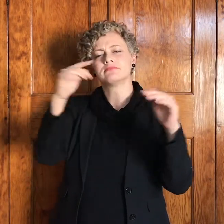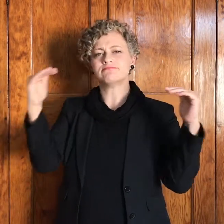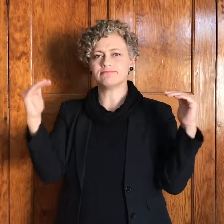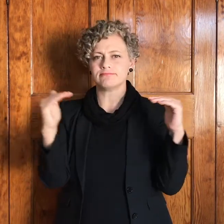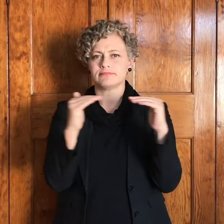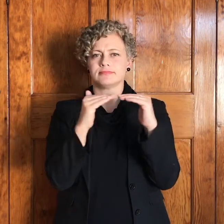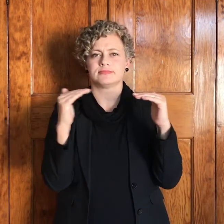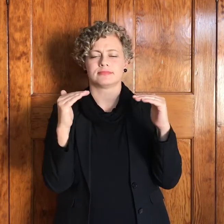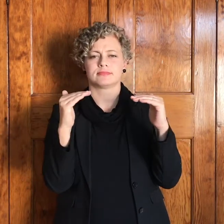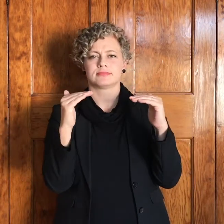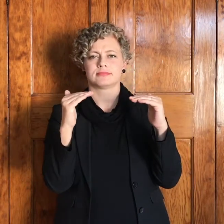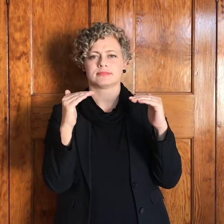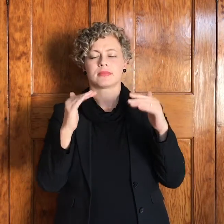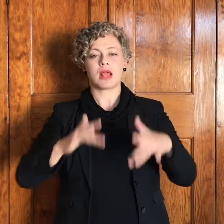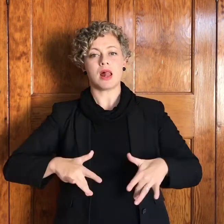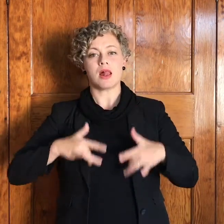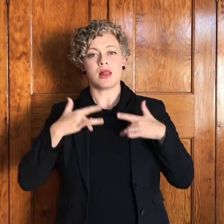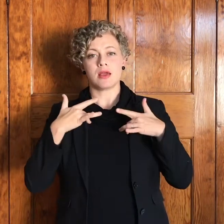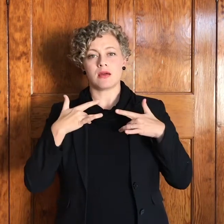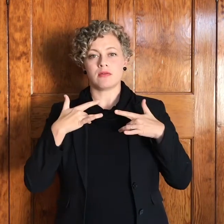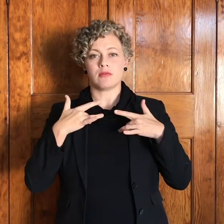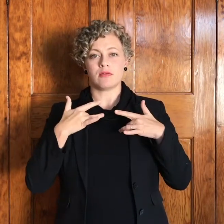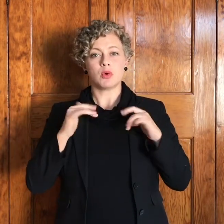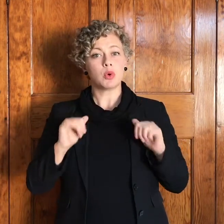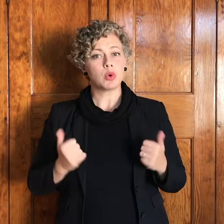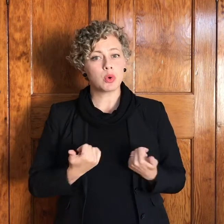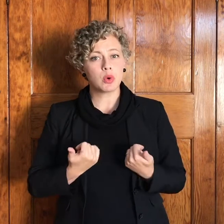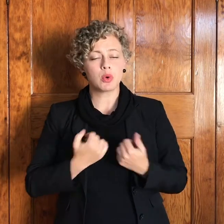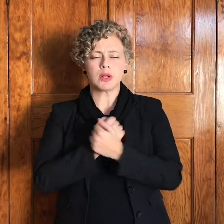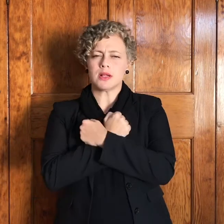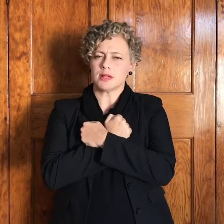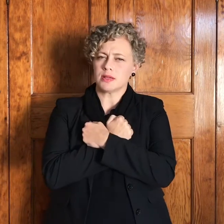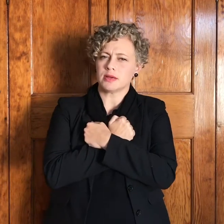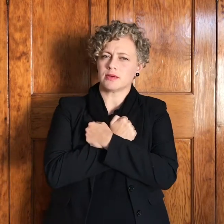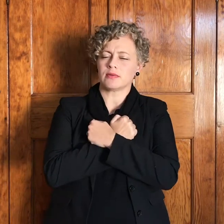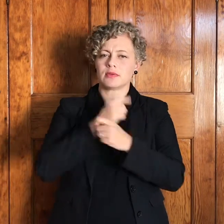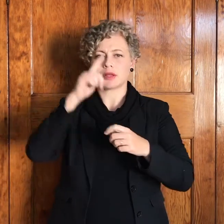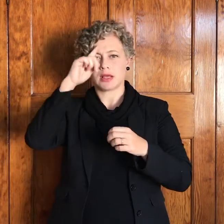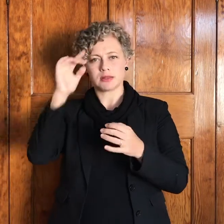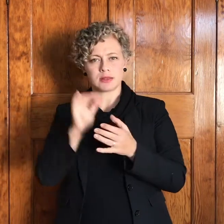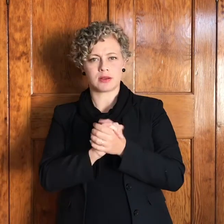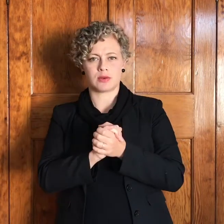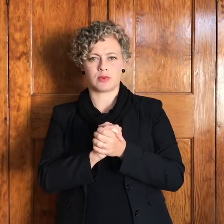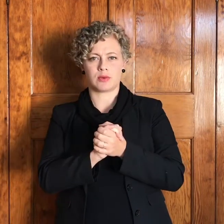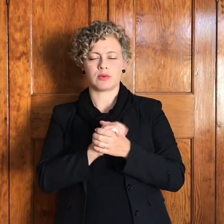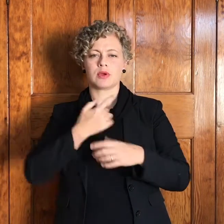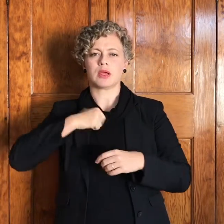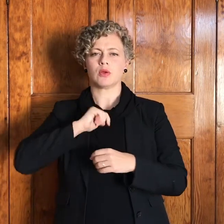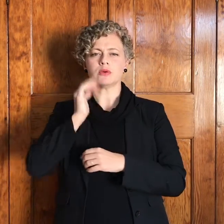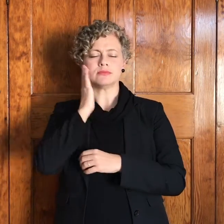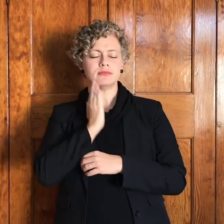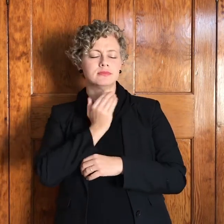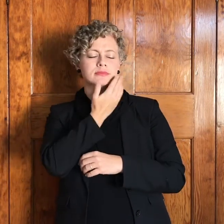om met liefde en trouw te leef, om nederig op U te wacht. Amen.